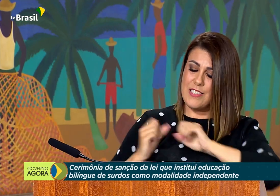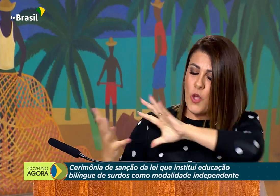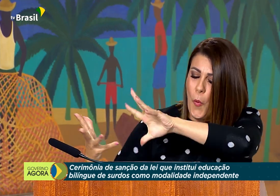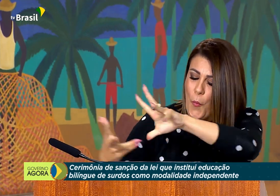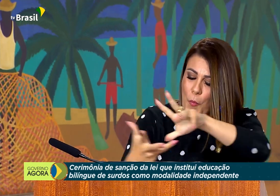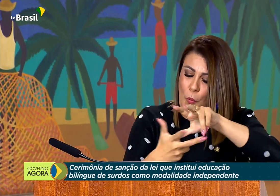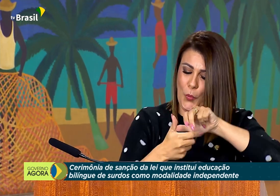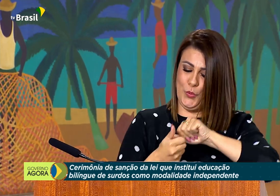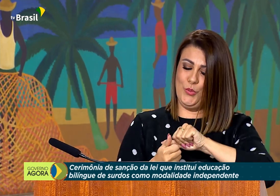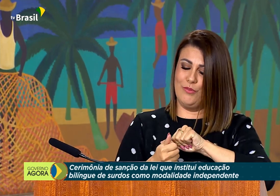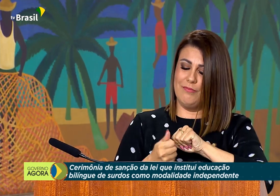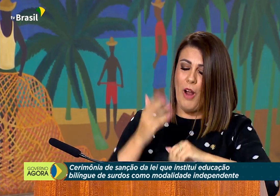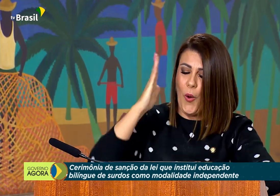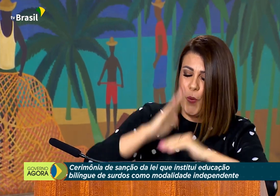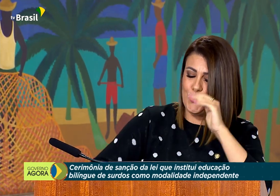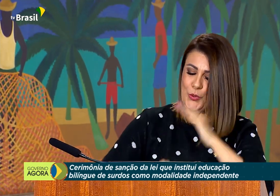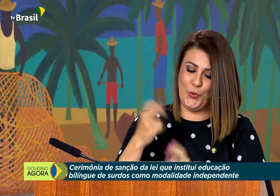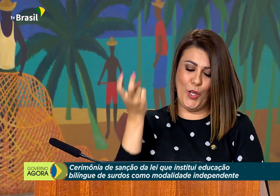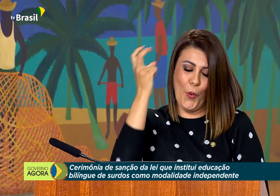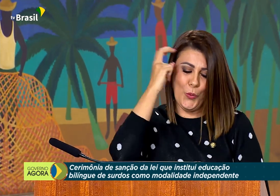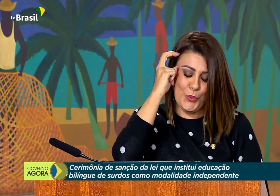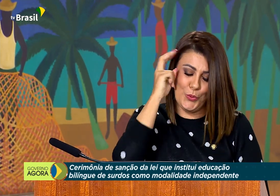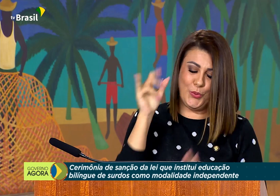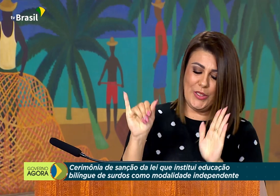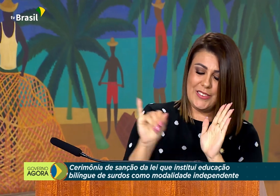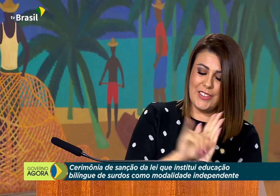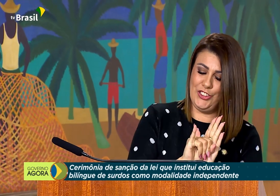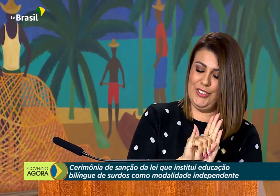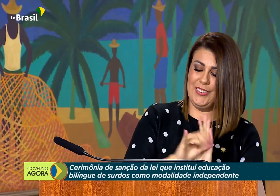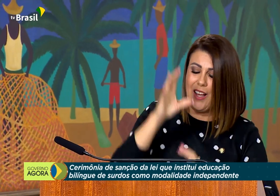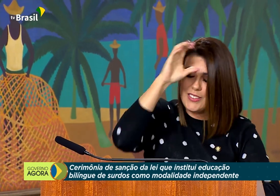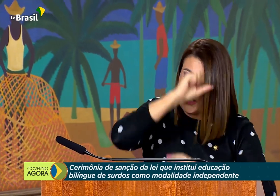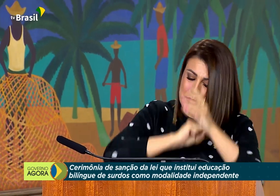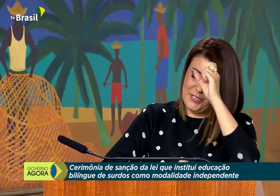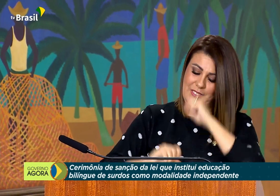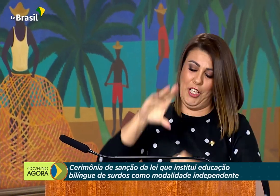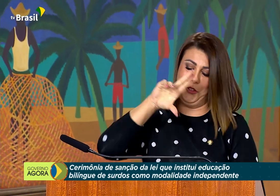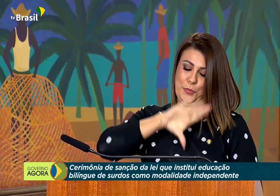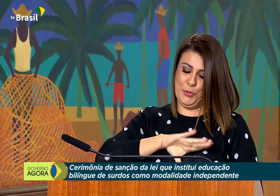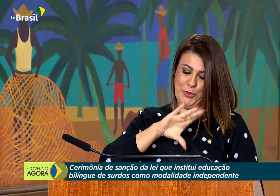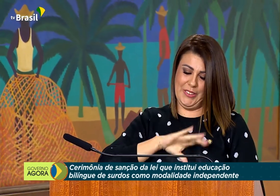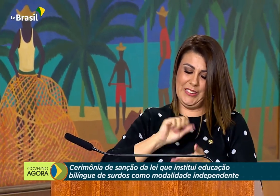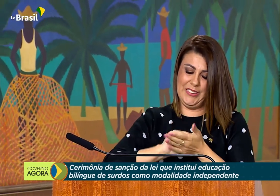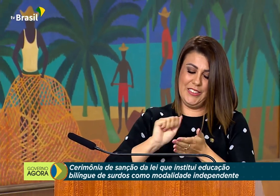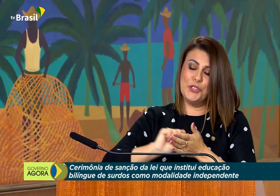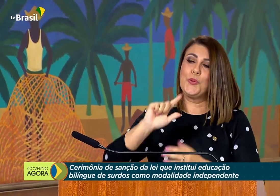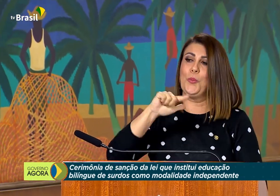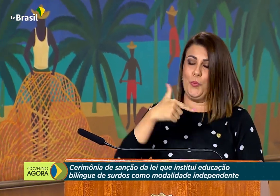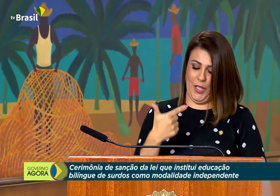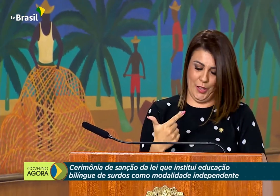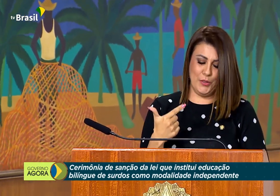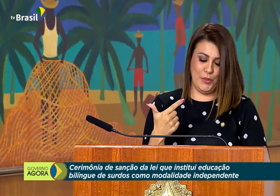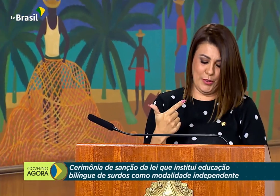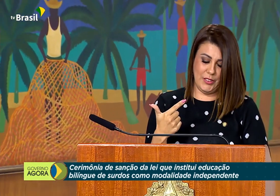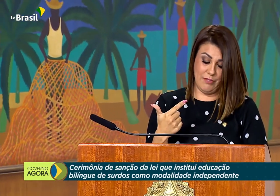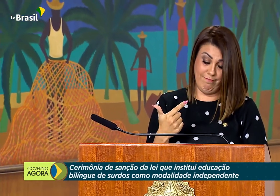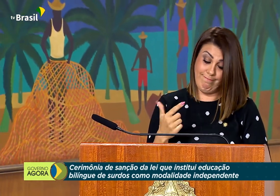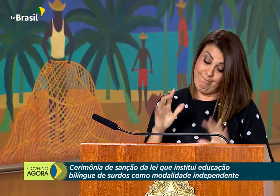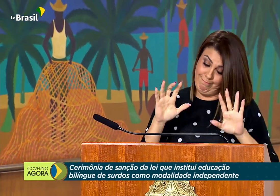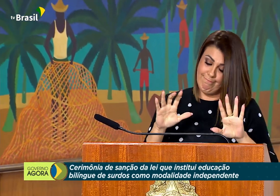A Libras é a base para a aquisição do mundo, de aprender do conhecimento,